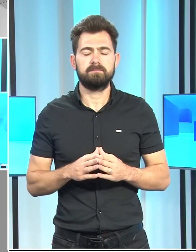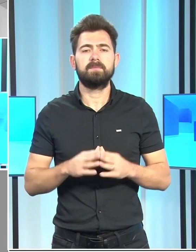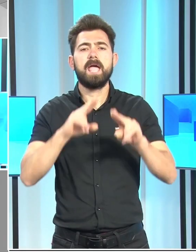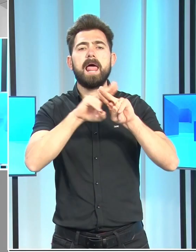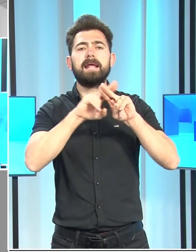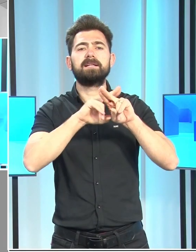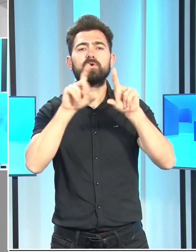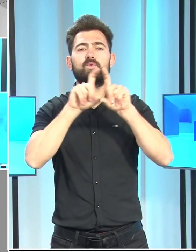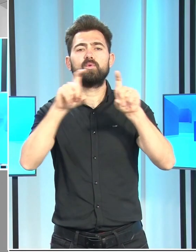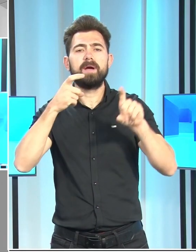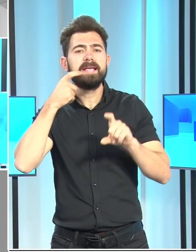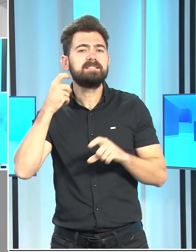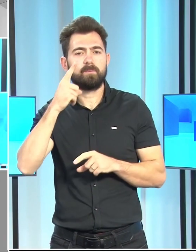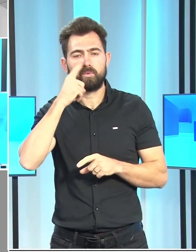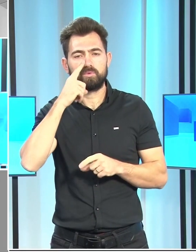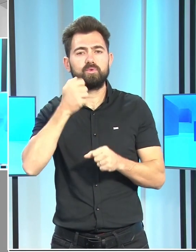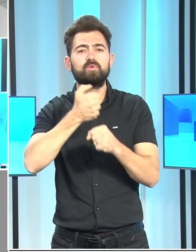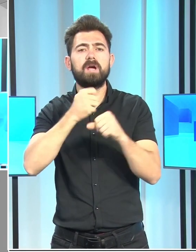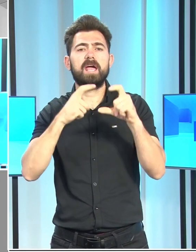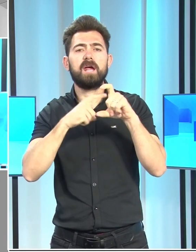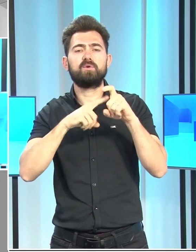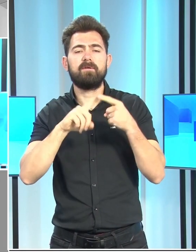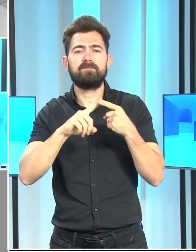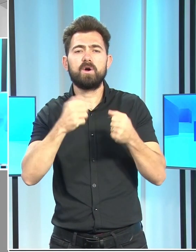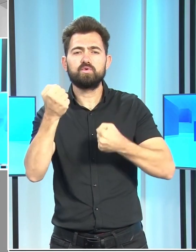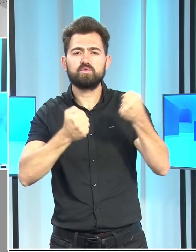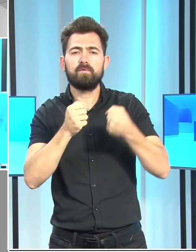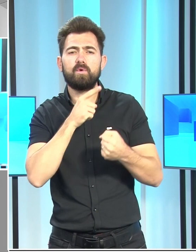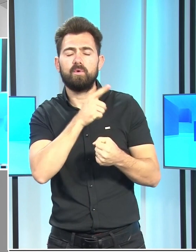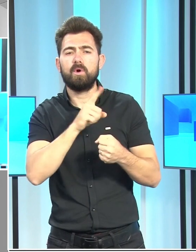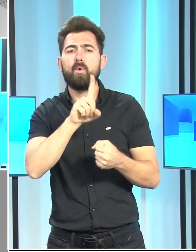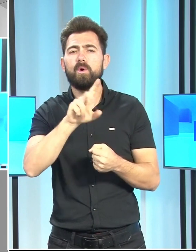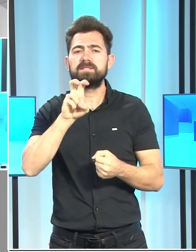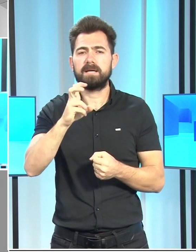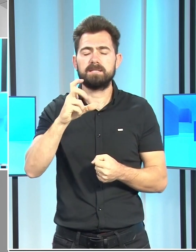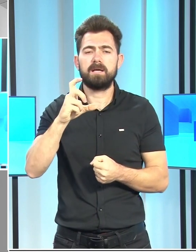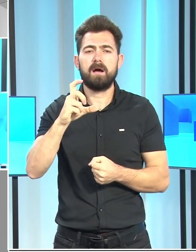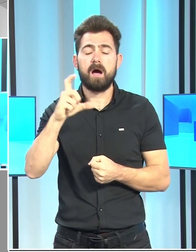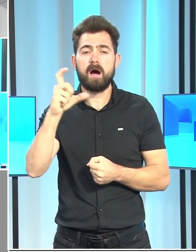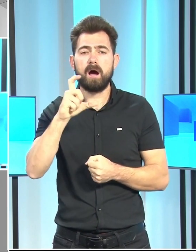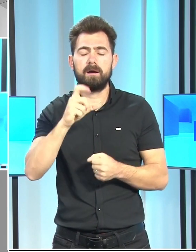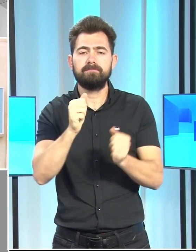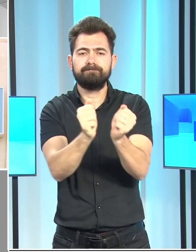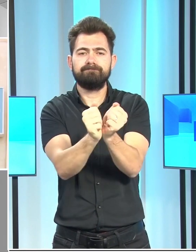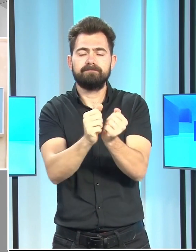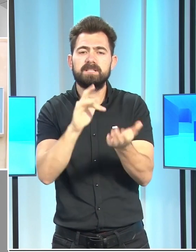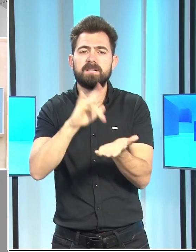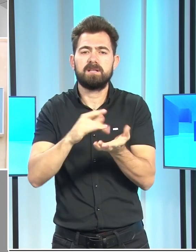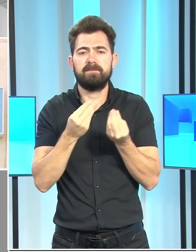Kıptek eski müdürü Gürcan Erdoğan ve şoförüne 18 ay hapis cezası verildi.